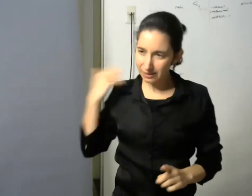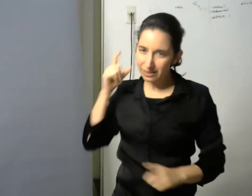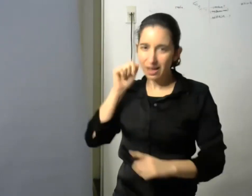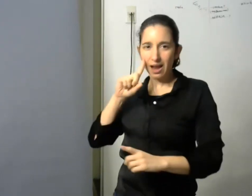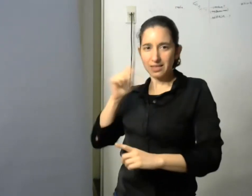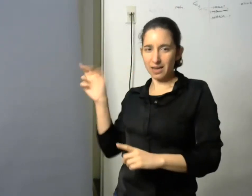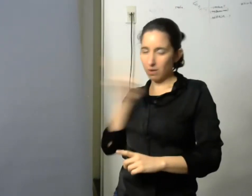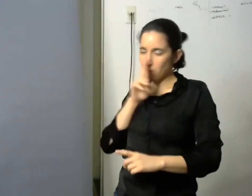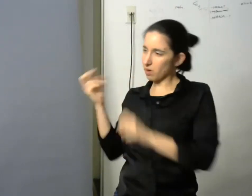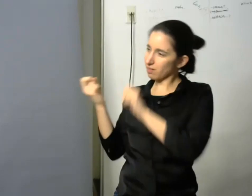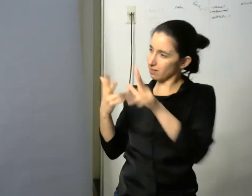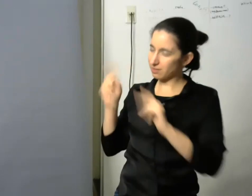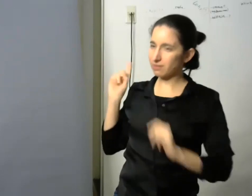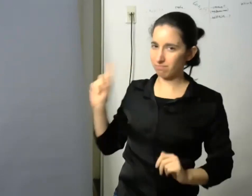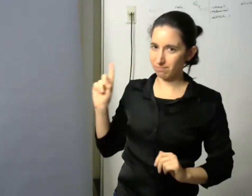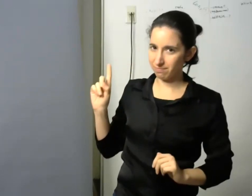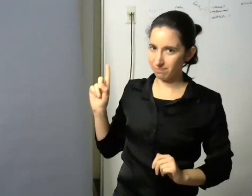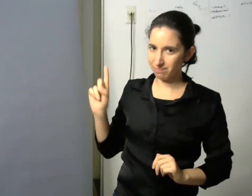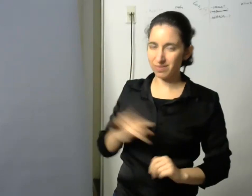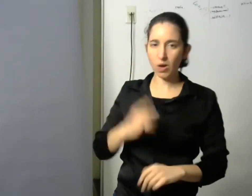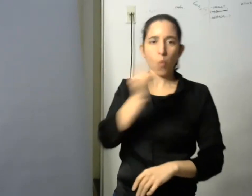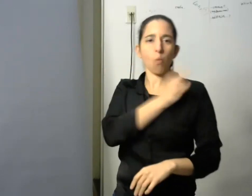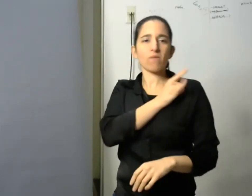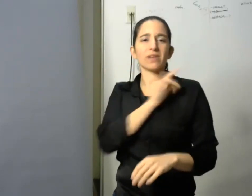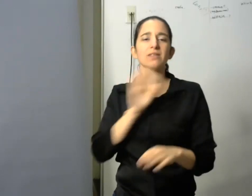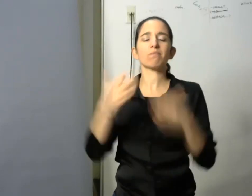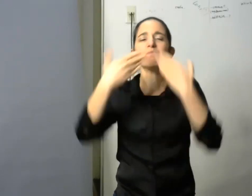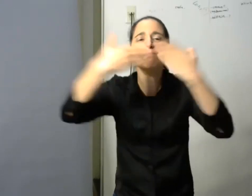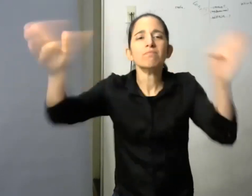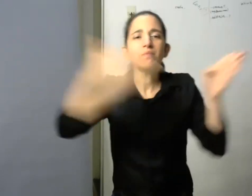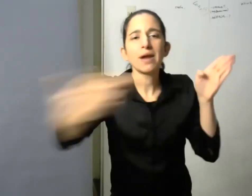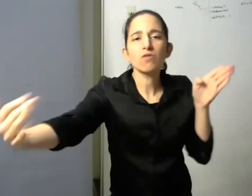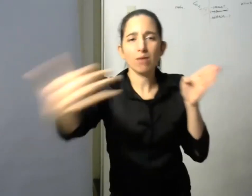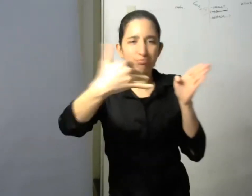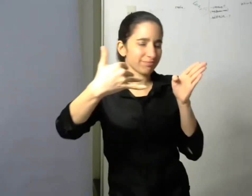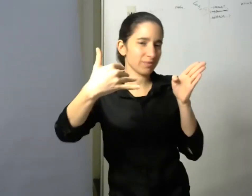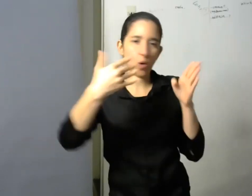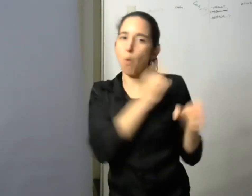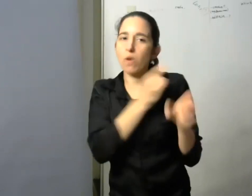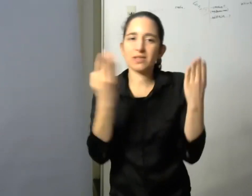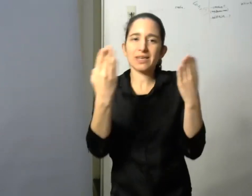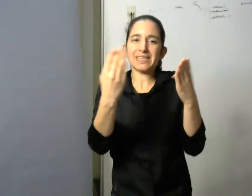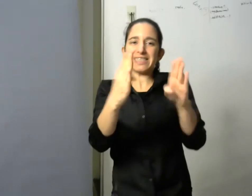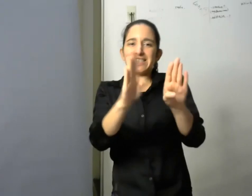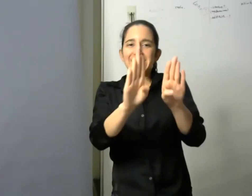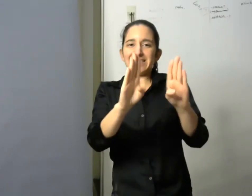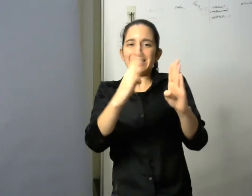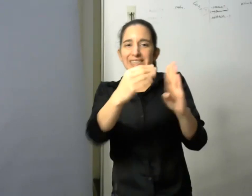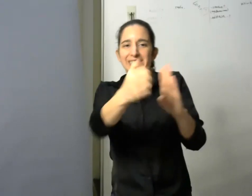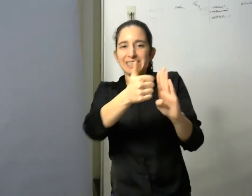universidad no está abierta a todos y entre eso en ese conjunto de todos que es